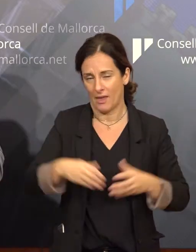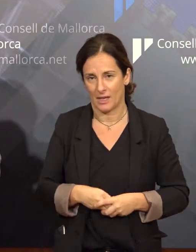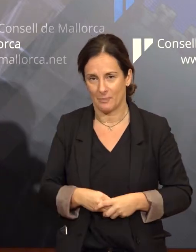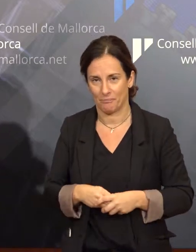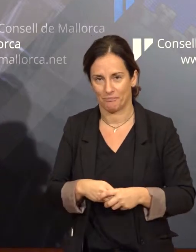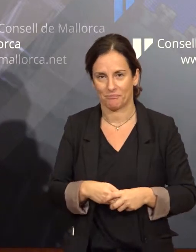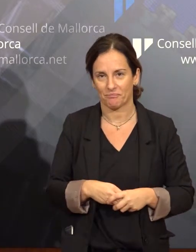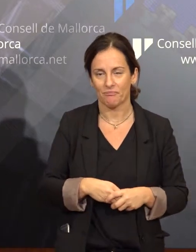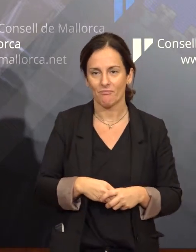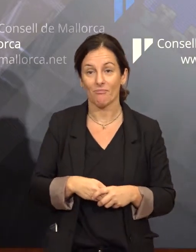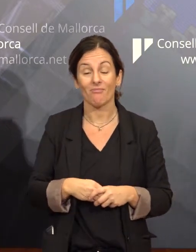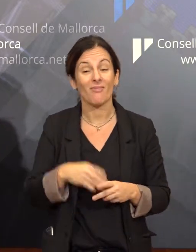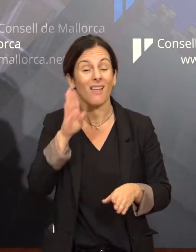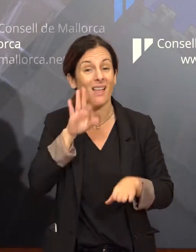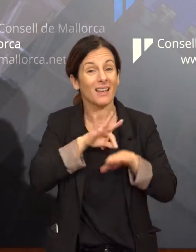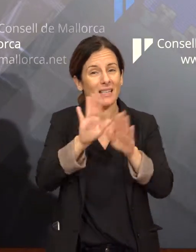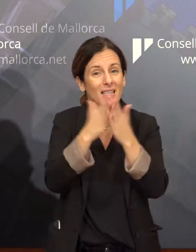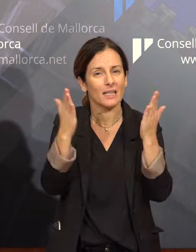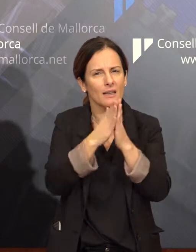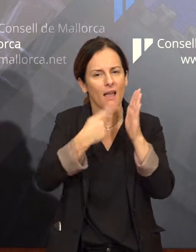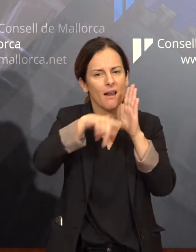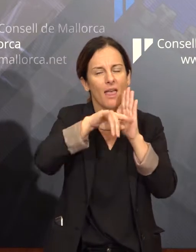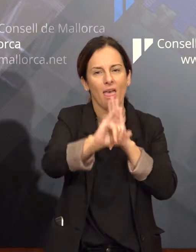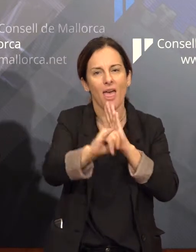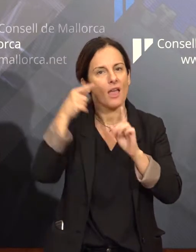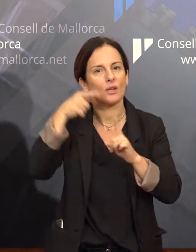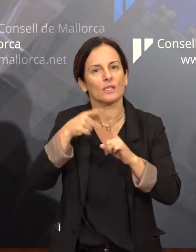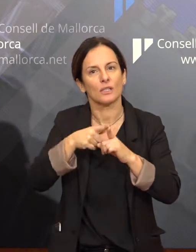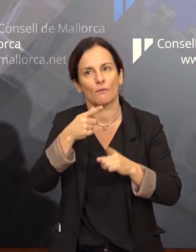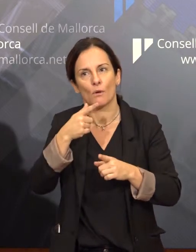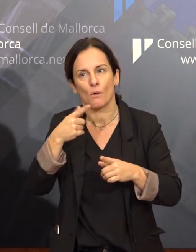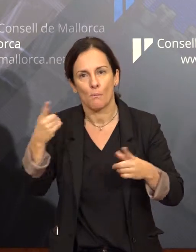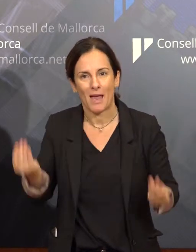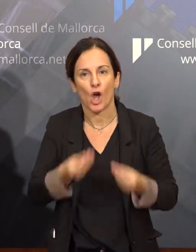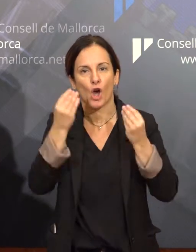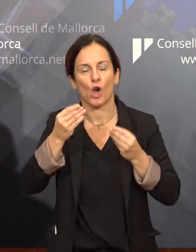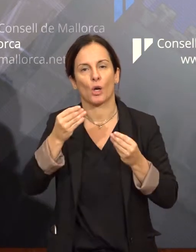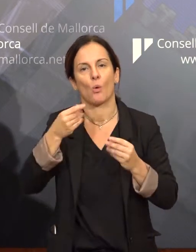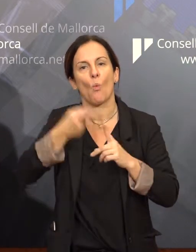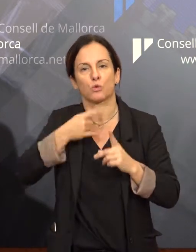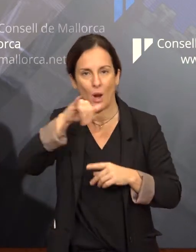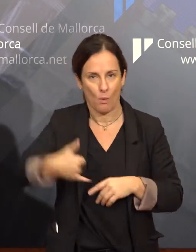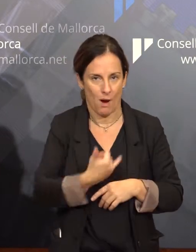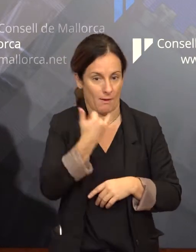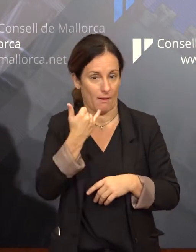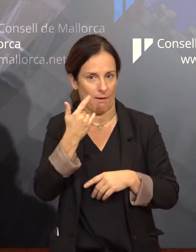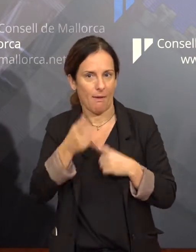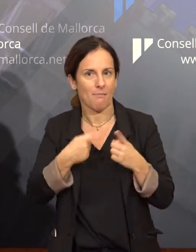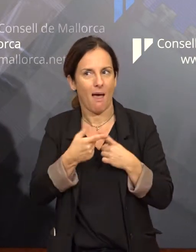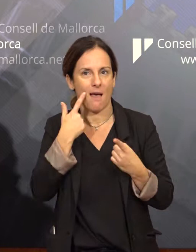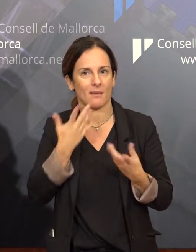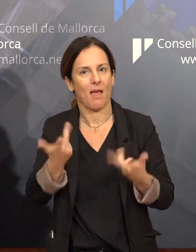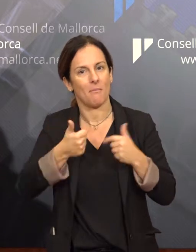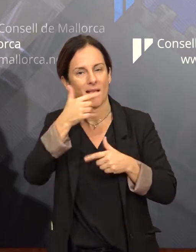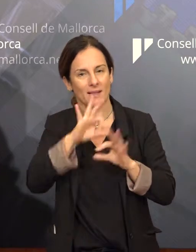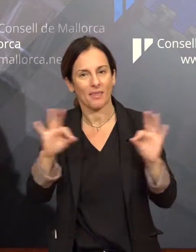eines per facilitar i millorar s'ús del llenguatge, inclusiu fent-lo accessible i més simple. I